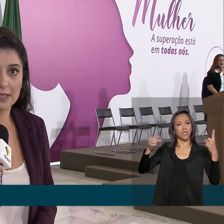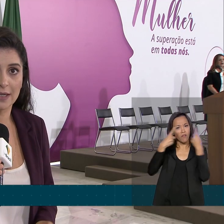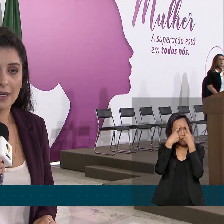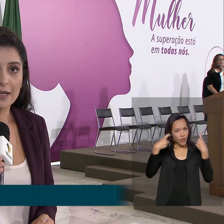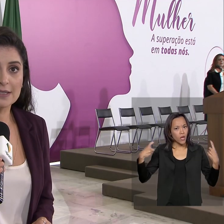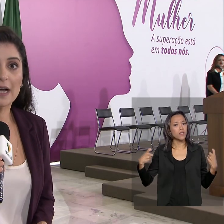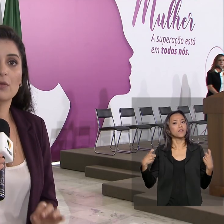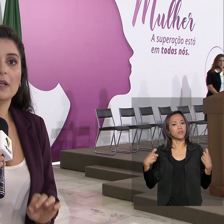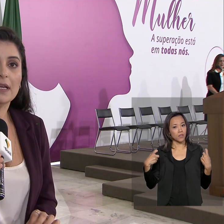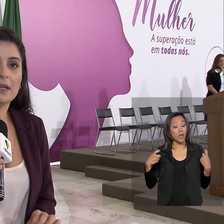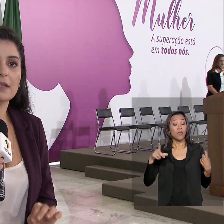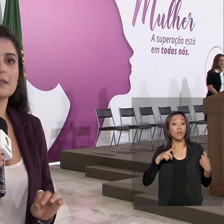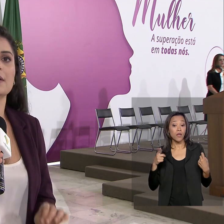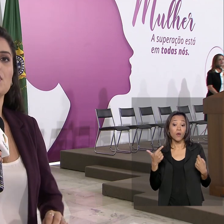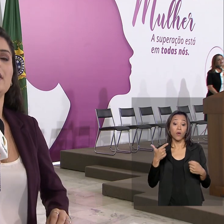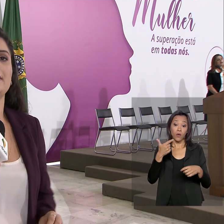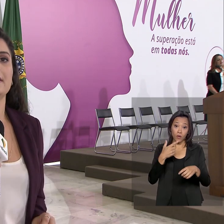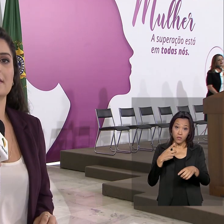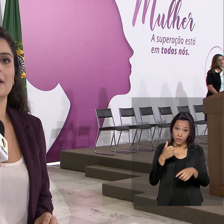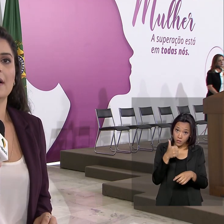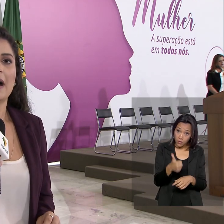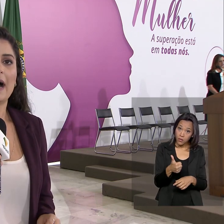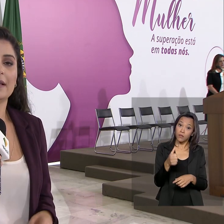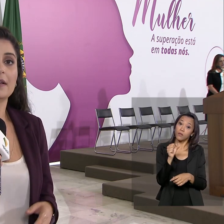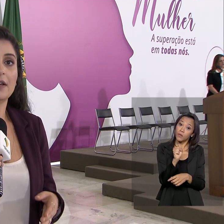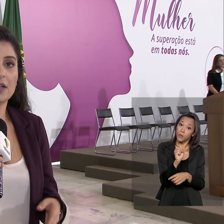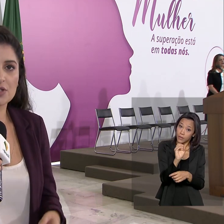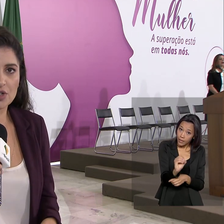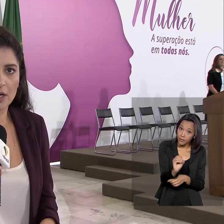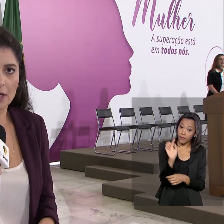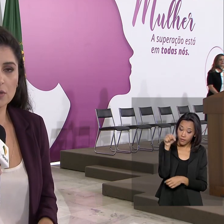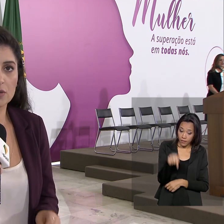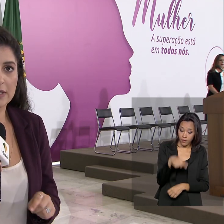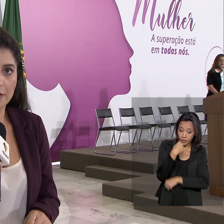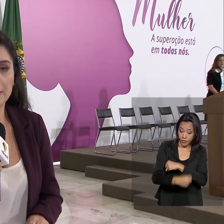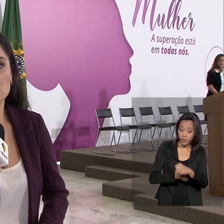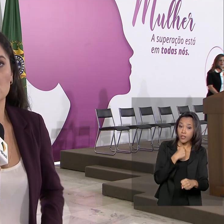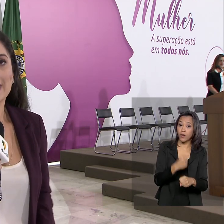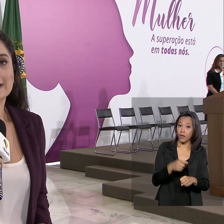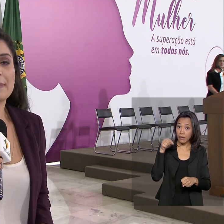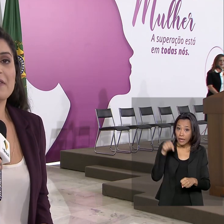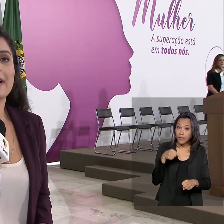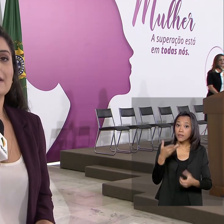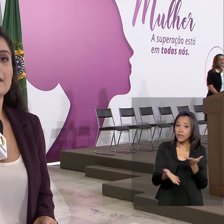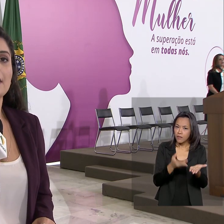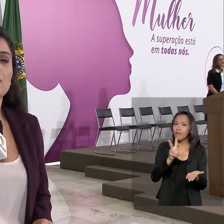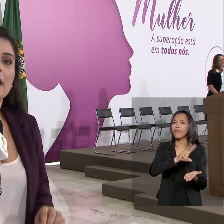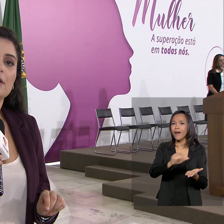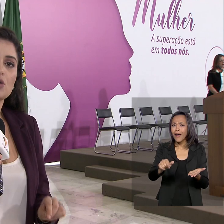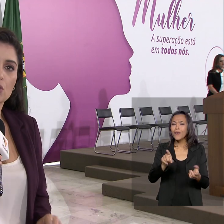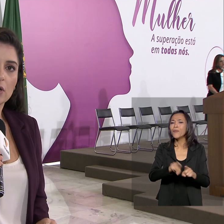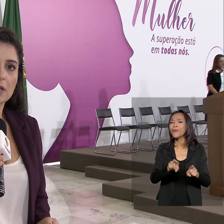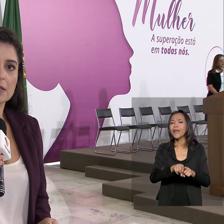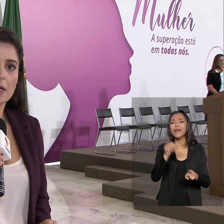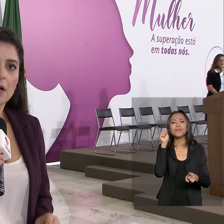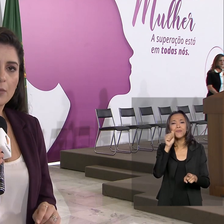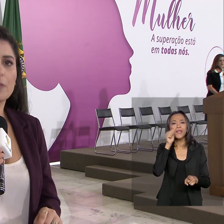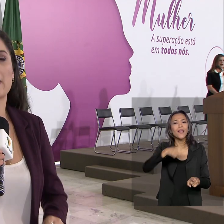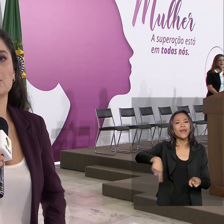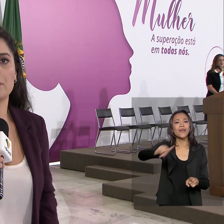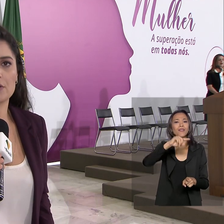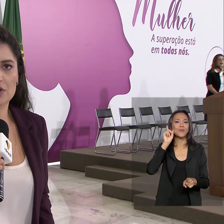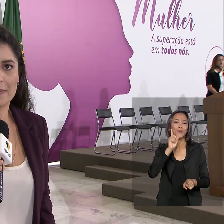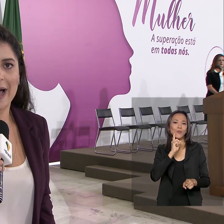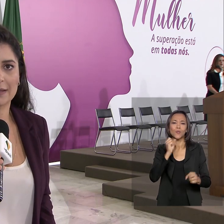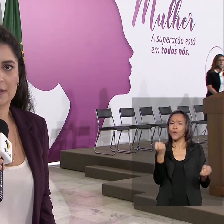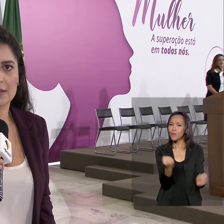violência está o Ligue 180. Ainda este ano, o serviço também vai atender mulheres surdas por